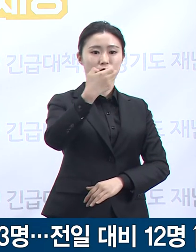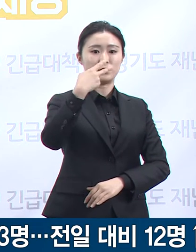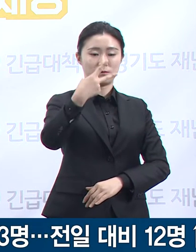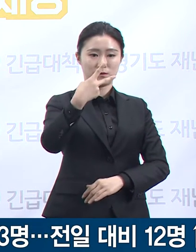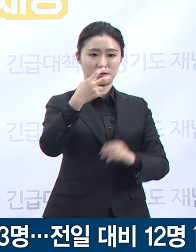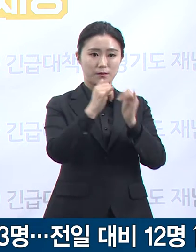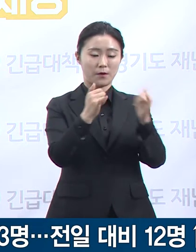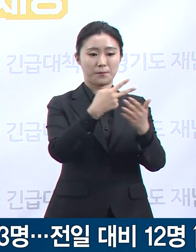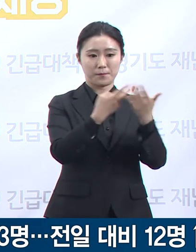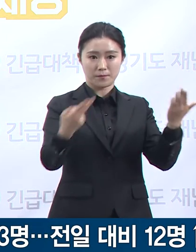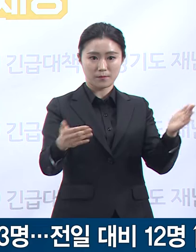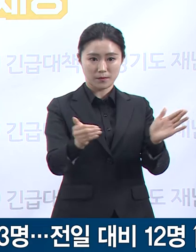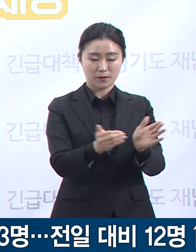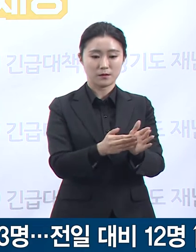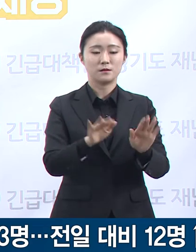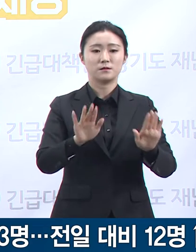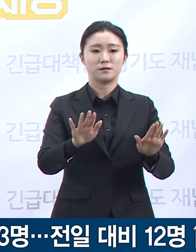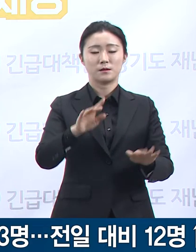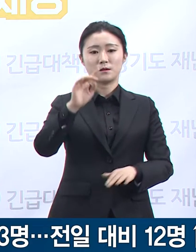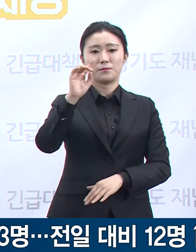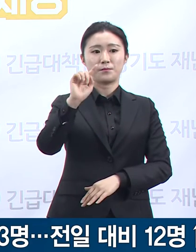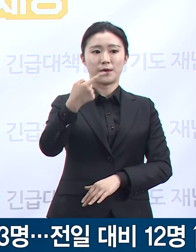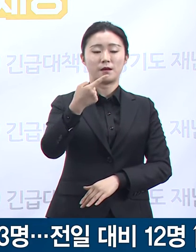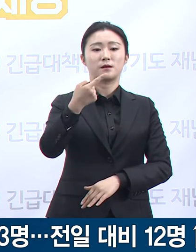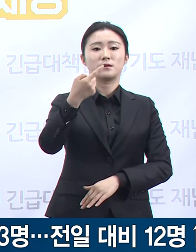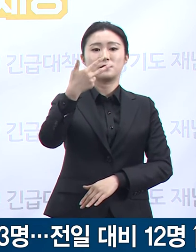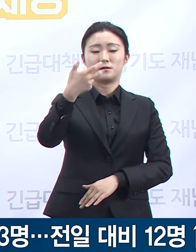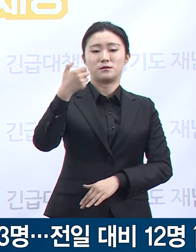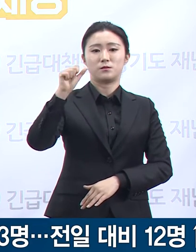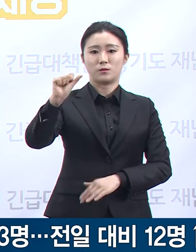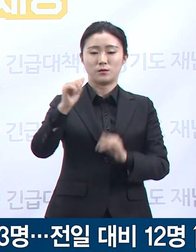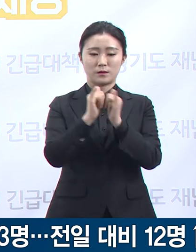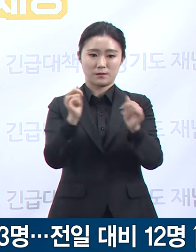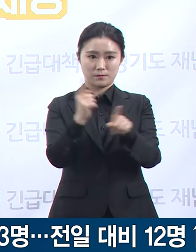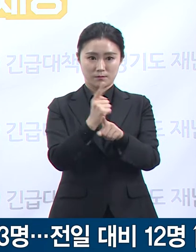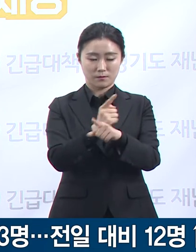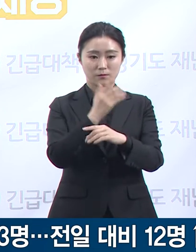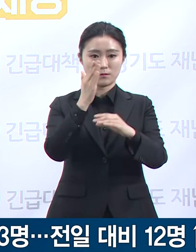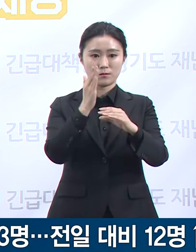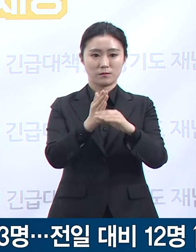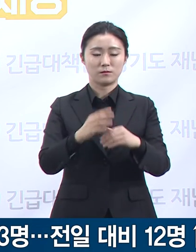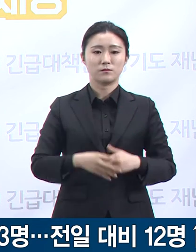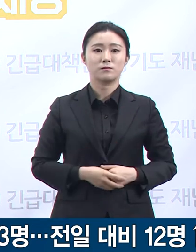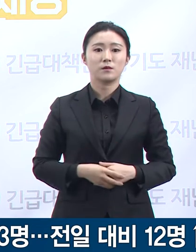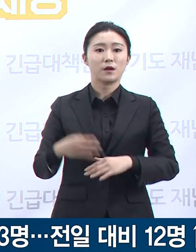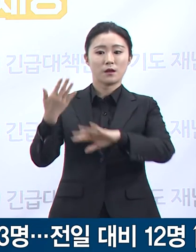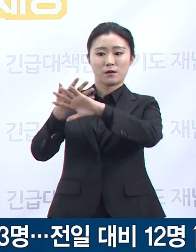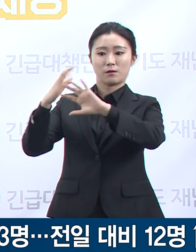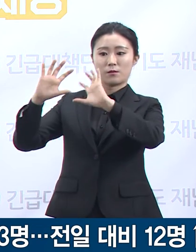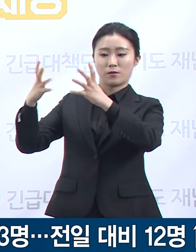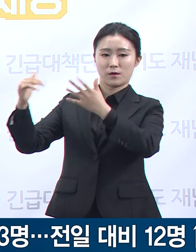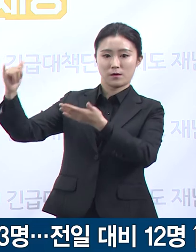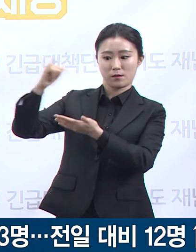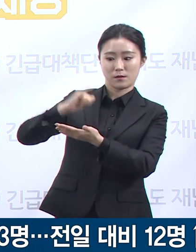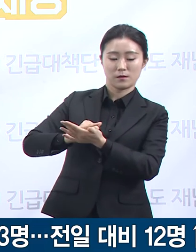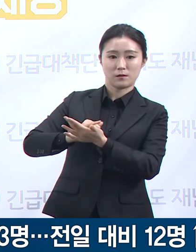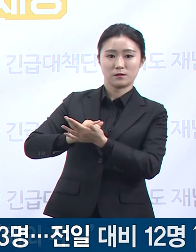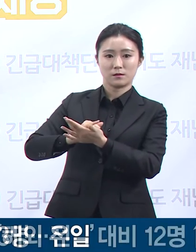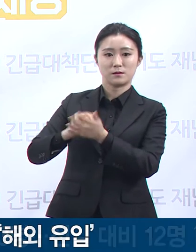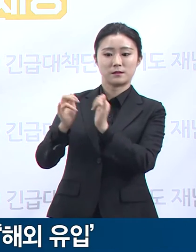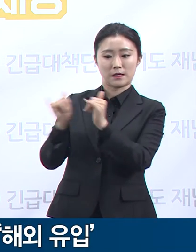175명이 병원 및 생활치료센터에서 격리 중입니다. 해외 입국자 확진 현황을 말씀드리겠습니다.